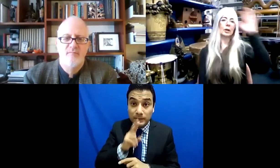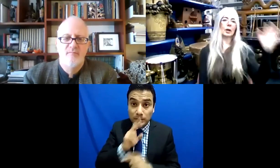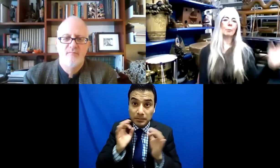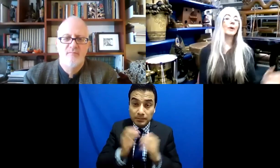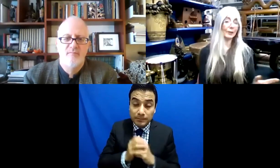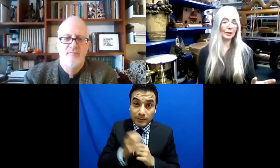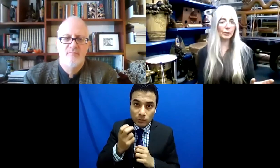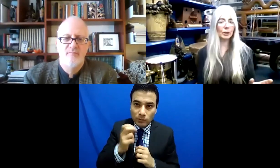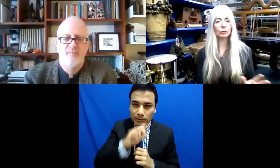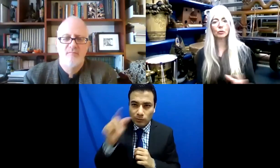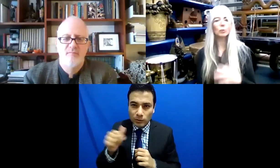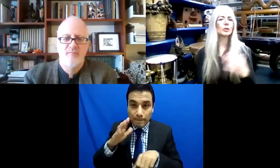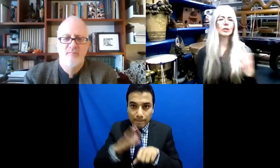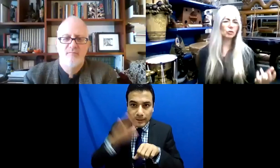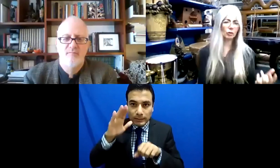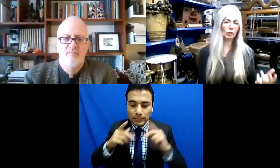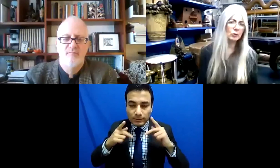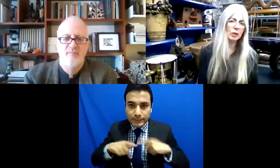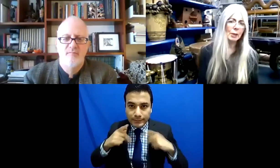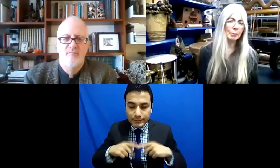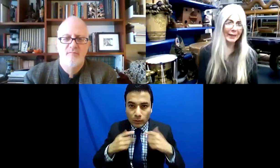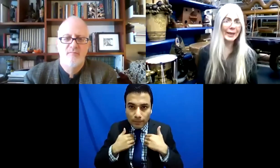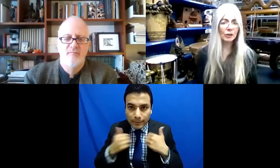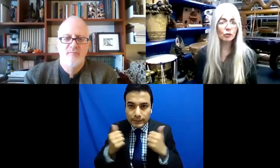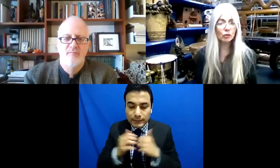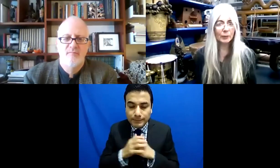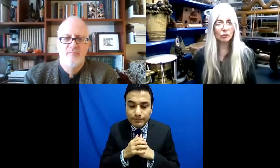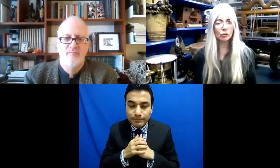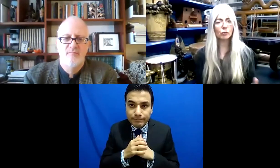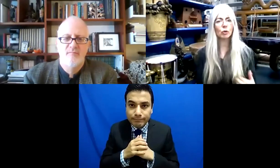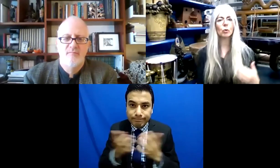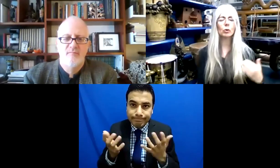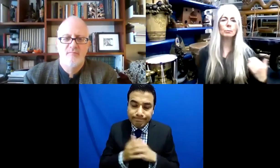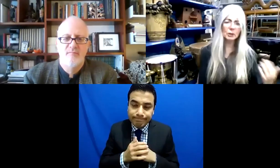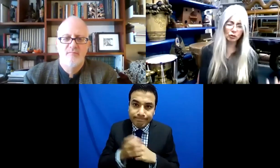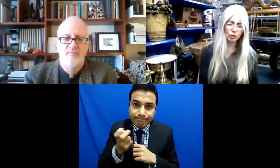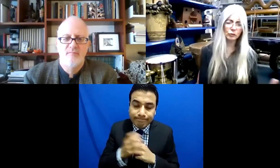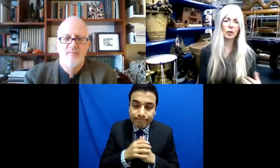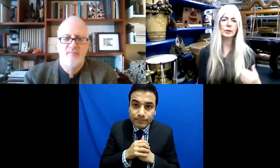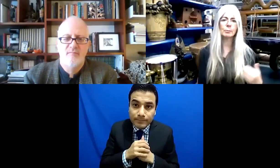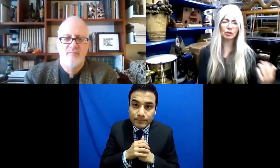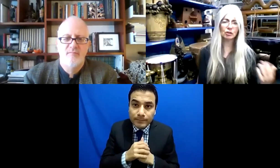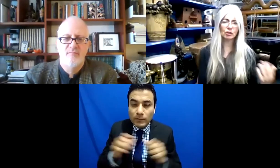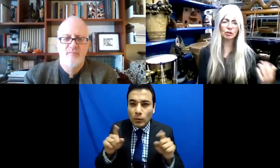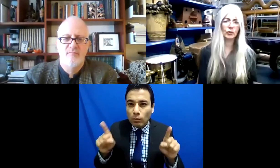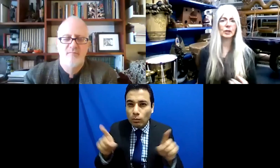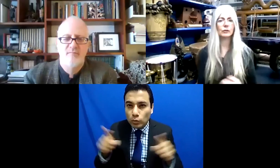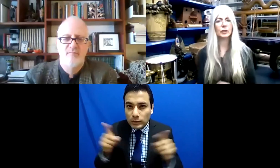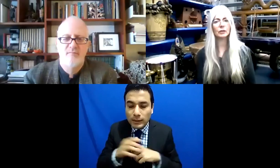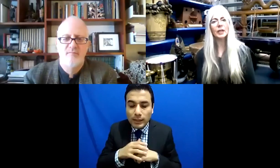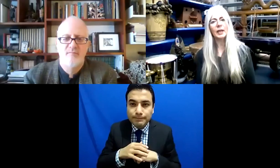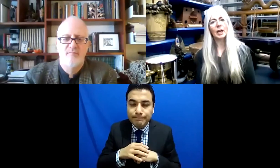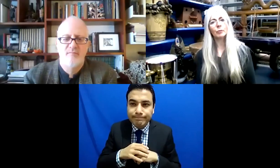entendimiento del paraguas musical. La música va más allá